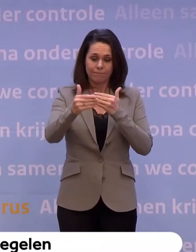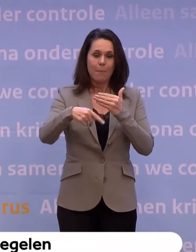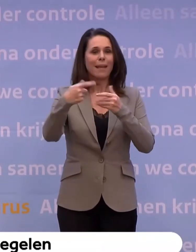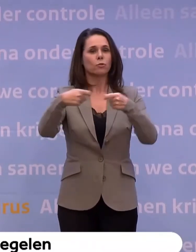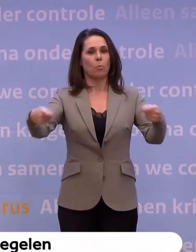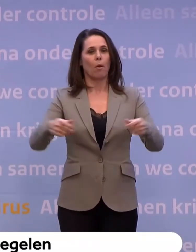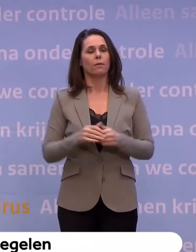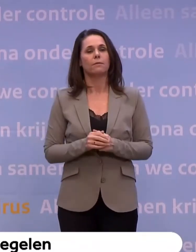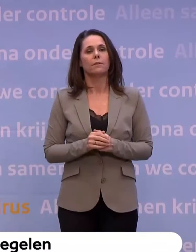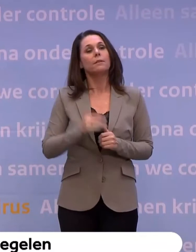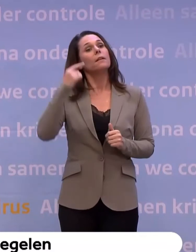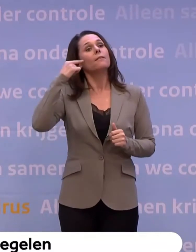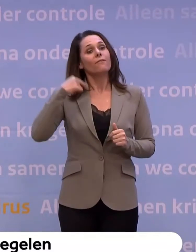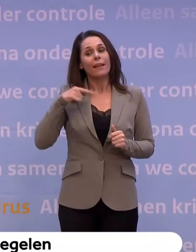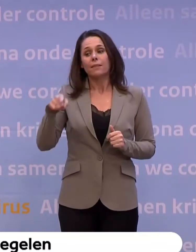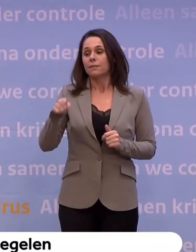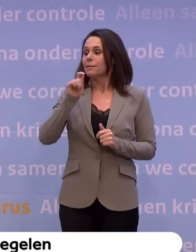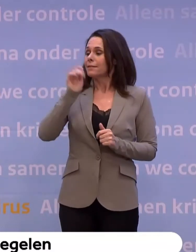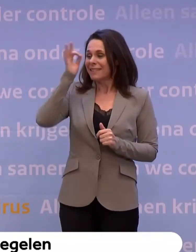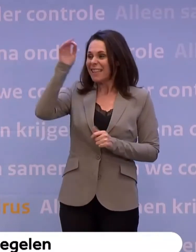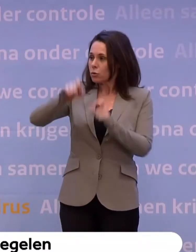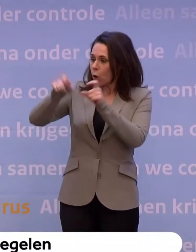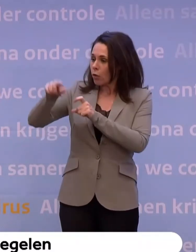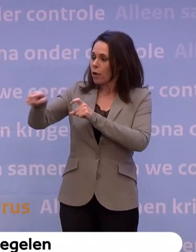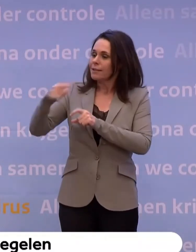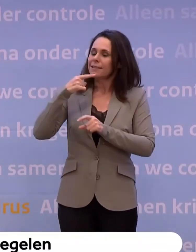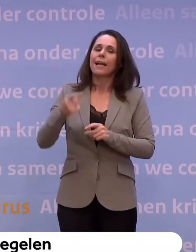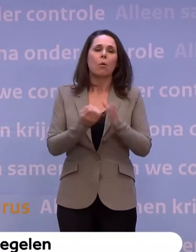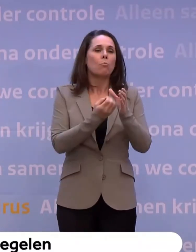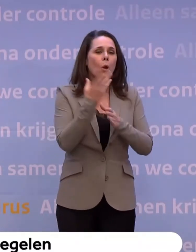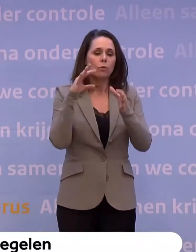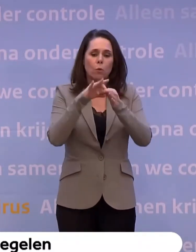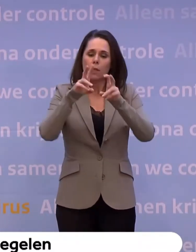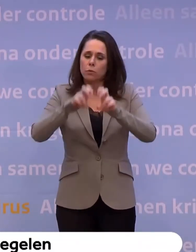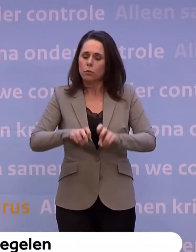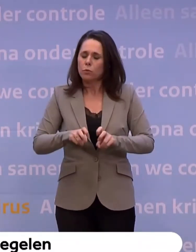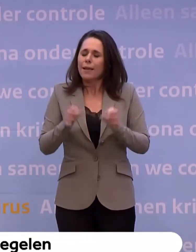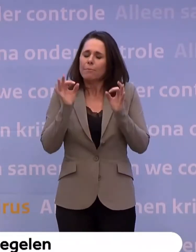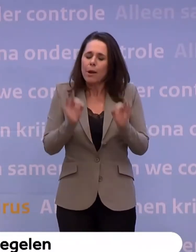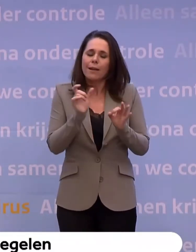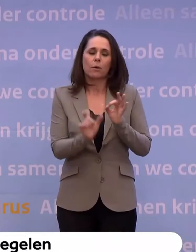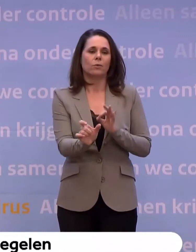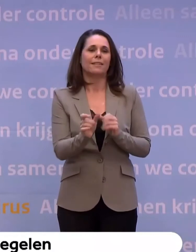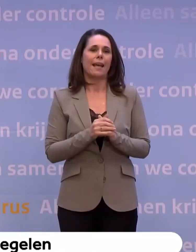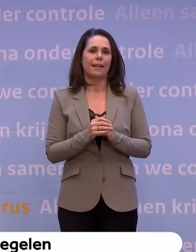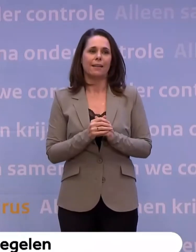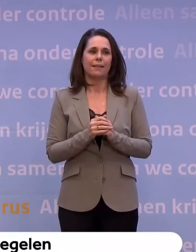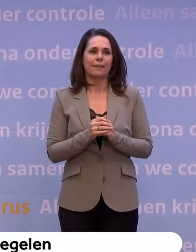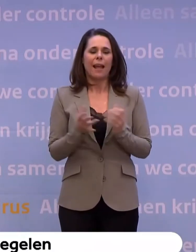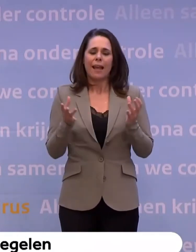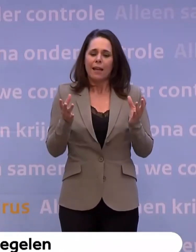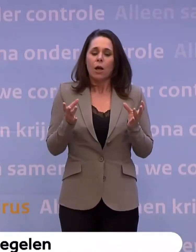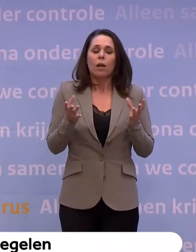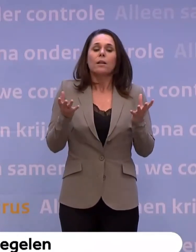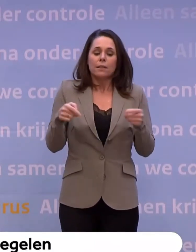adviseren zeggen... ...dat bron- en contactonderzoek is een cruciaal onderdeel... ...en hoe je dat inricht van de mate waarin je uiteindelijk